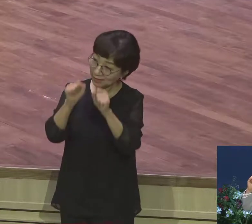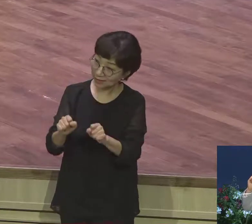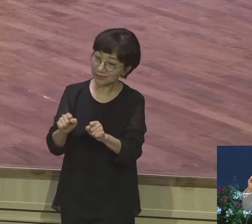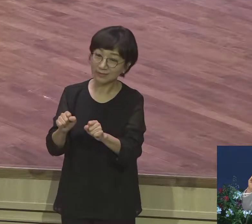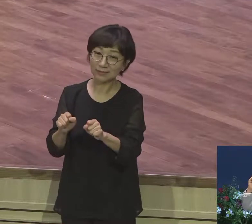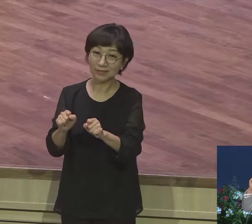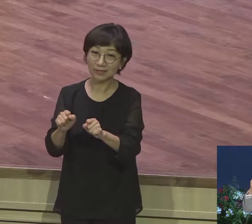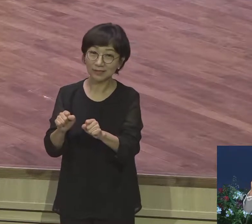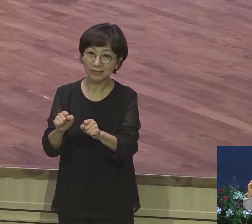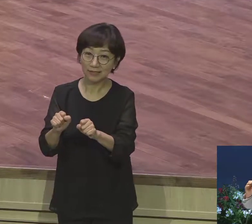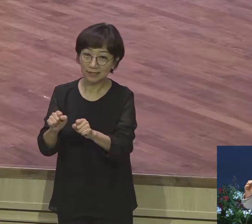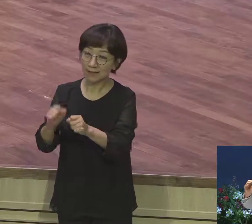사람처럼 살아가는